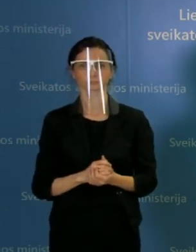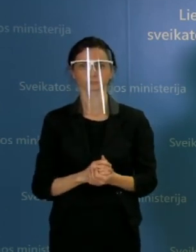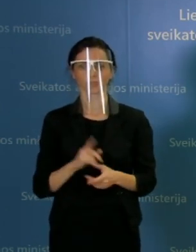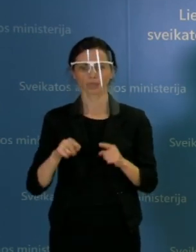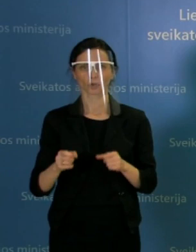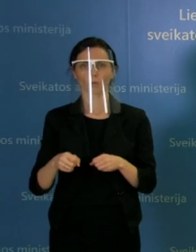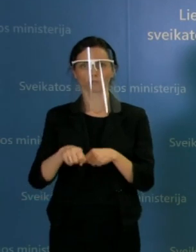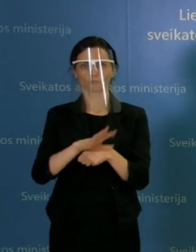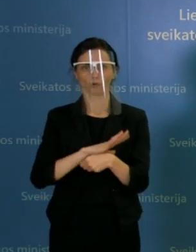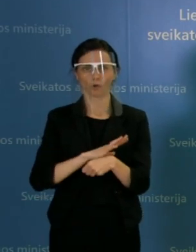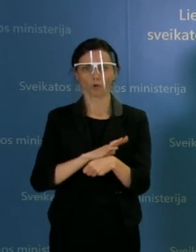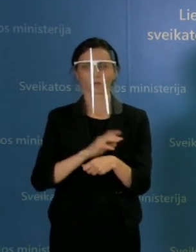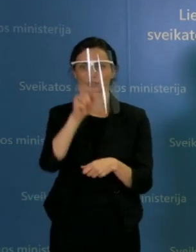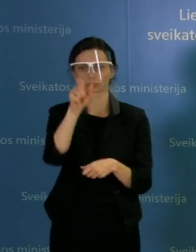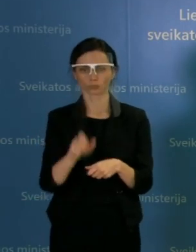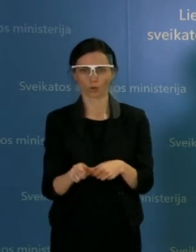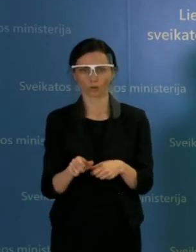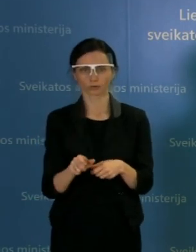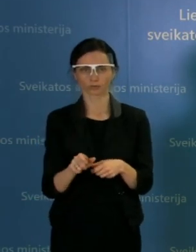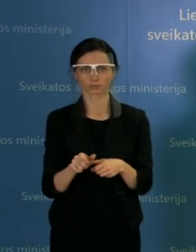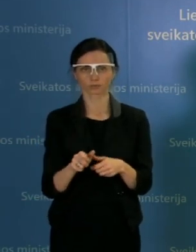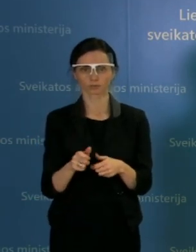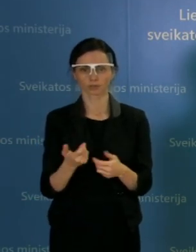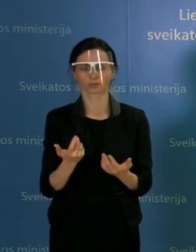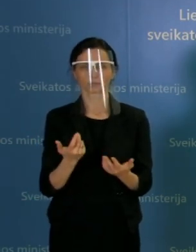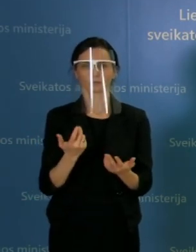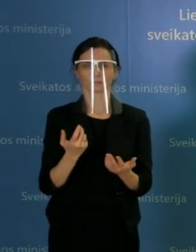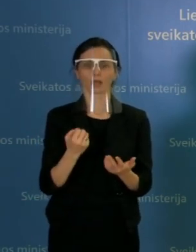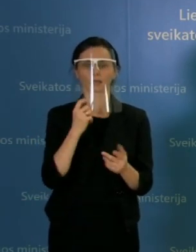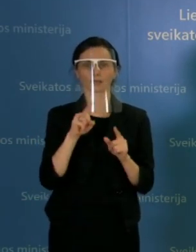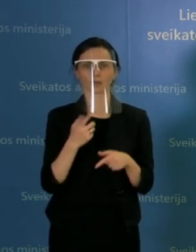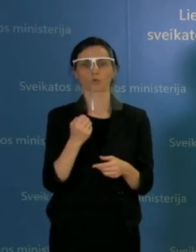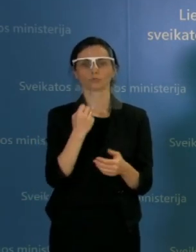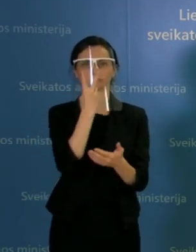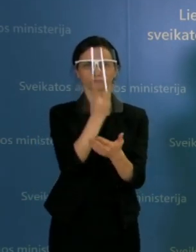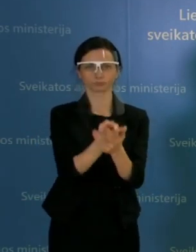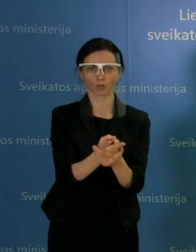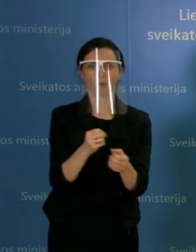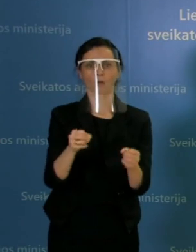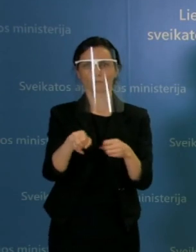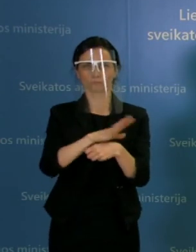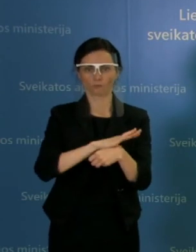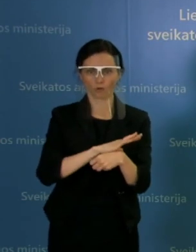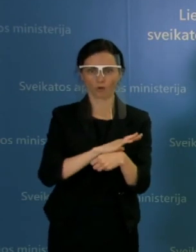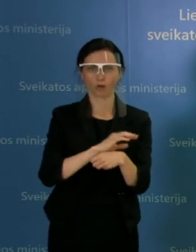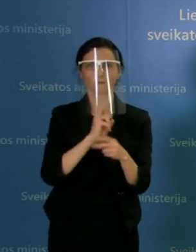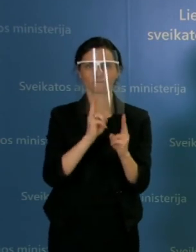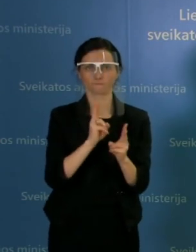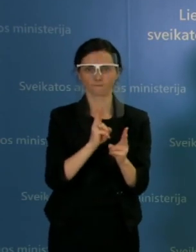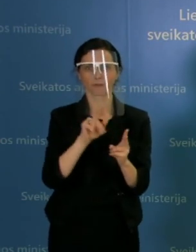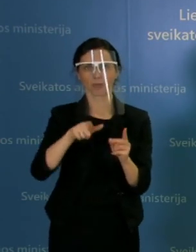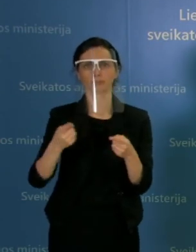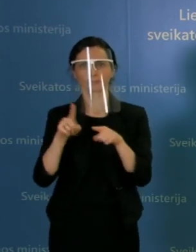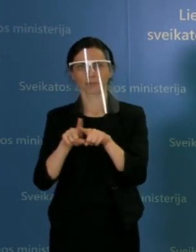-19 pacientui nustatomas gydantis kitas lygas jau gulint stacionare, jo nepervežti į COVID-19 gydimę,